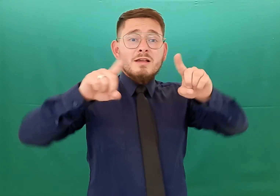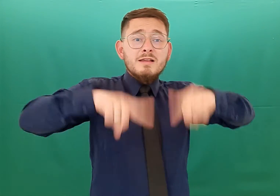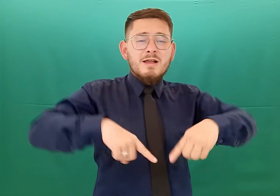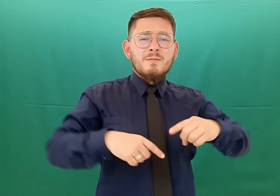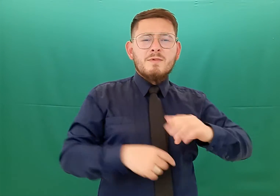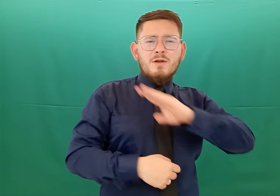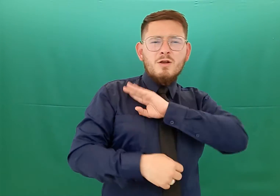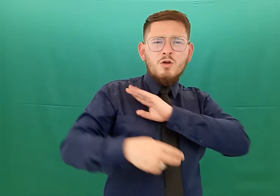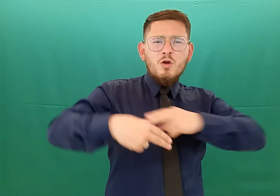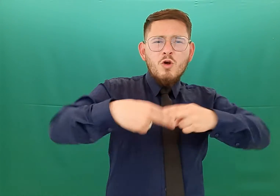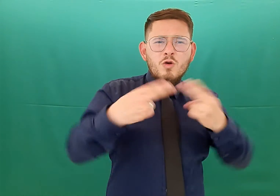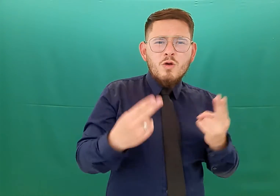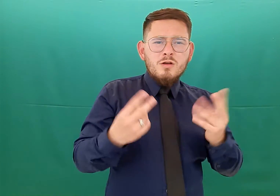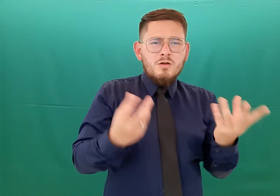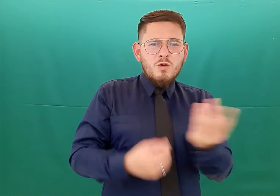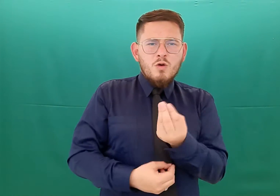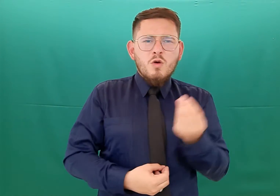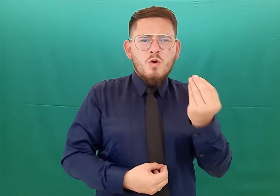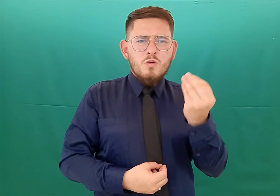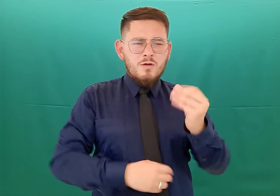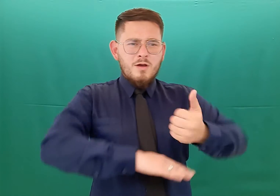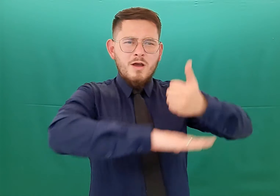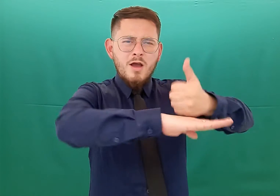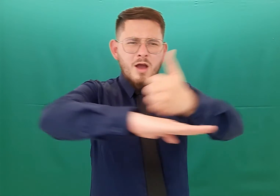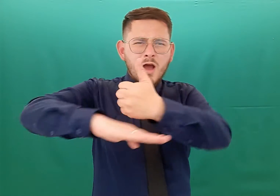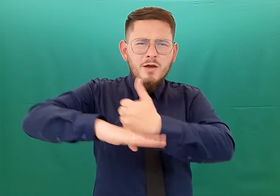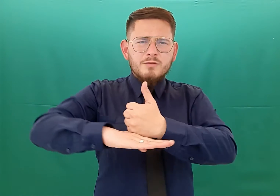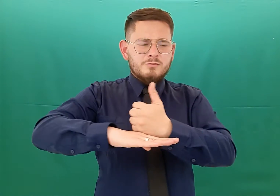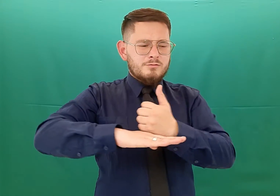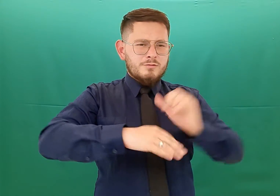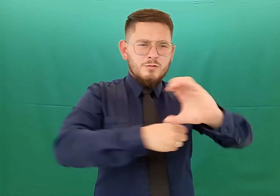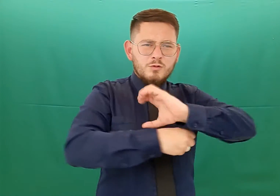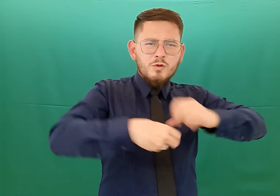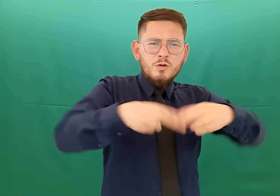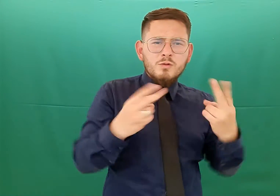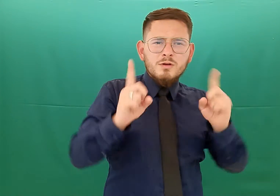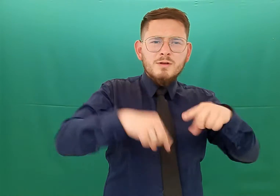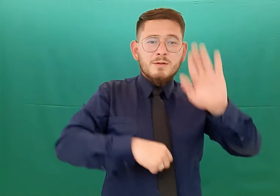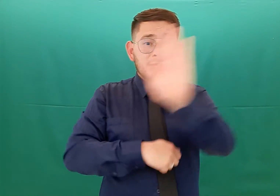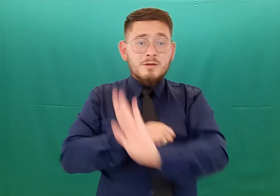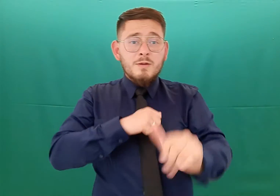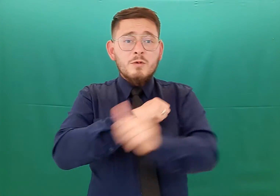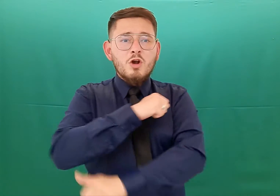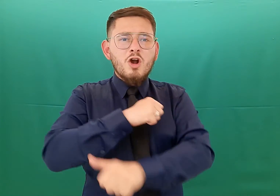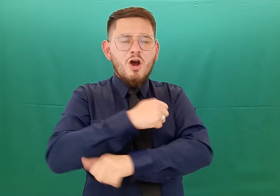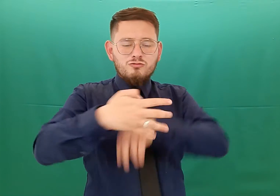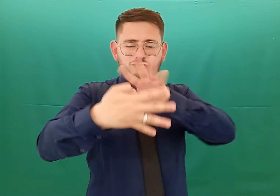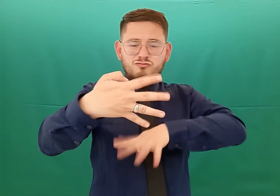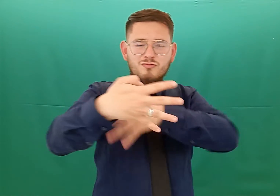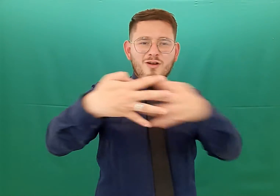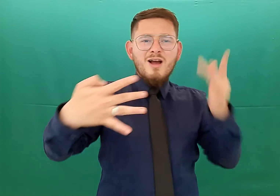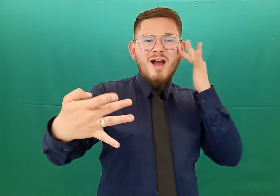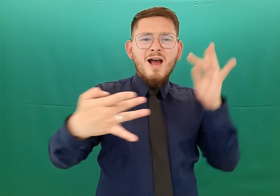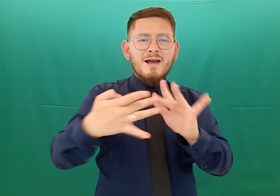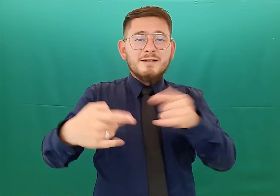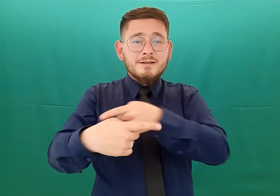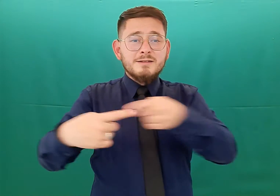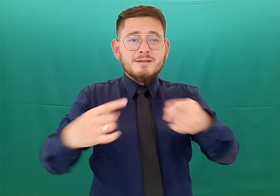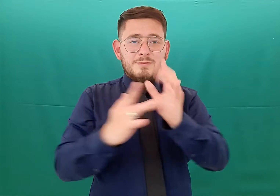y con presencia de las autoridades de la ciudad y el departamento, en el marco de la programación de la Semana Santa, este jueves 14 de abril se lleva a cabo un